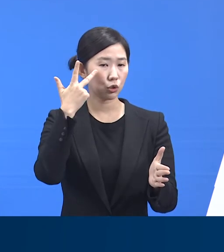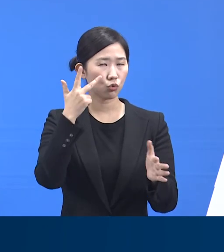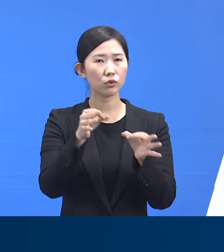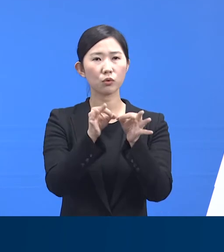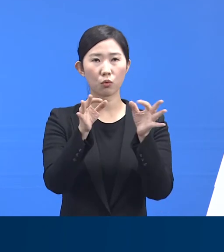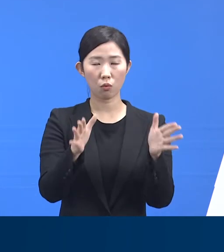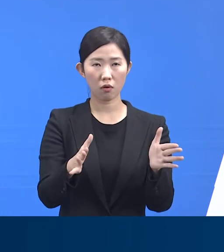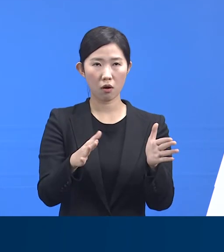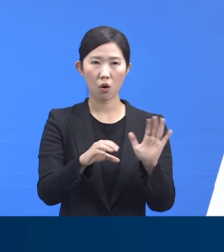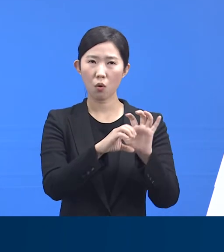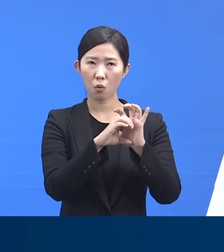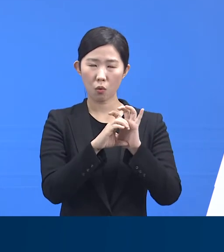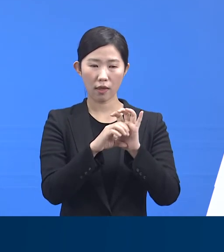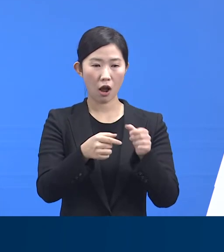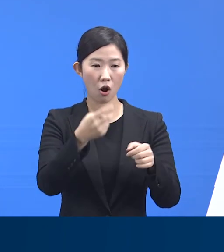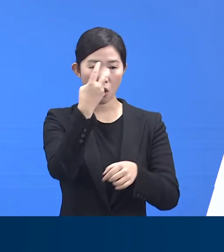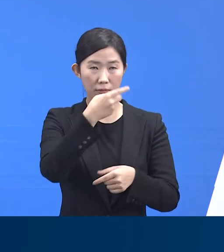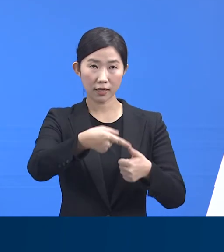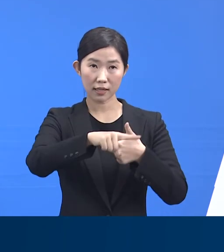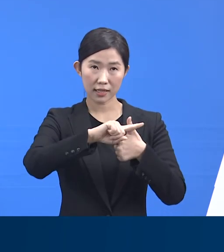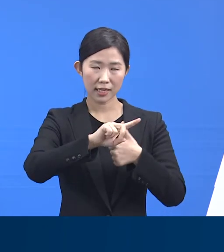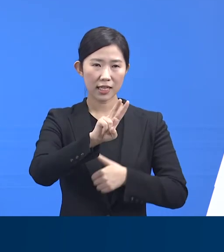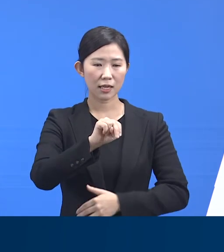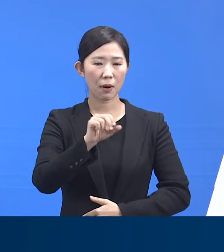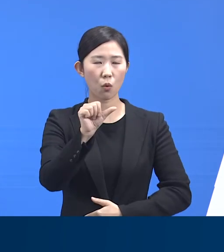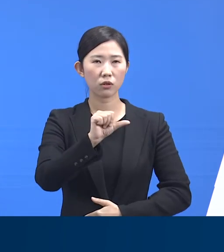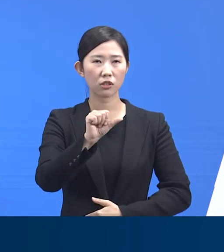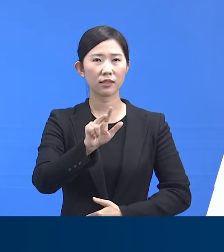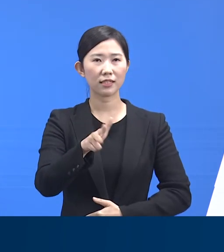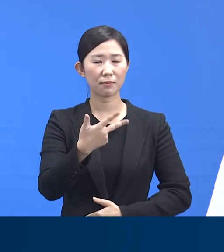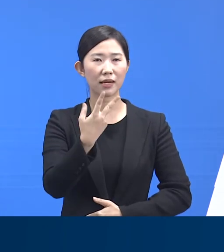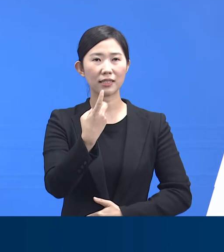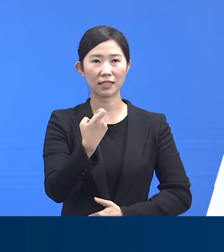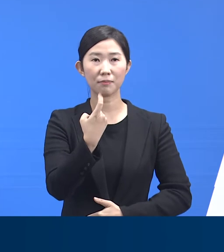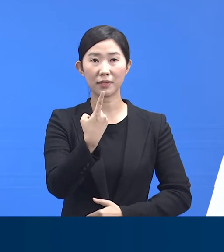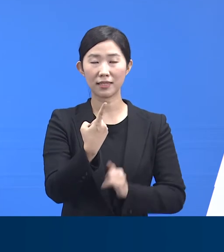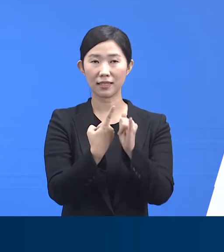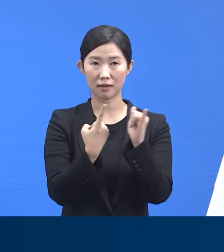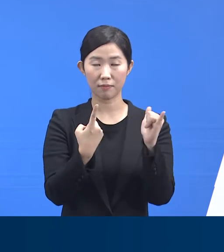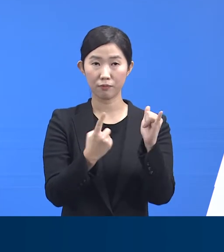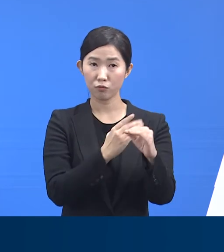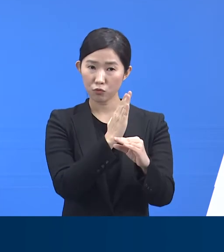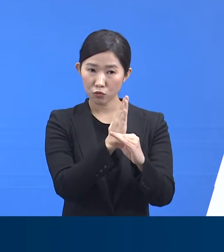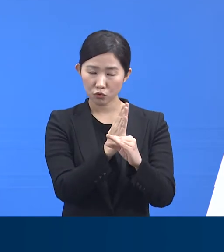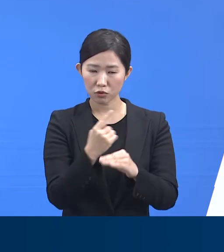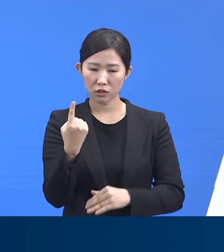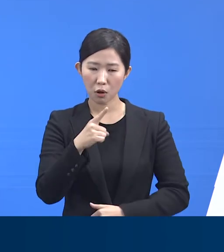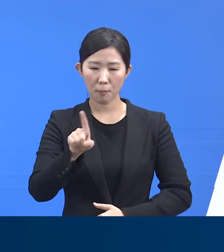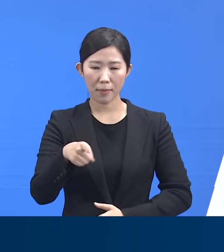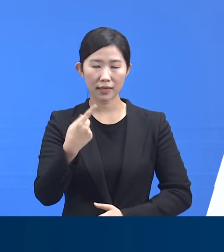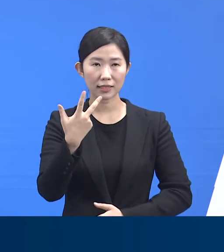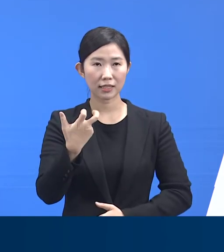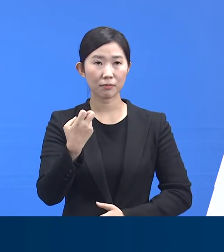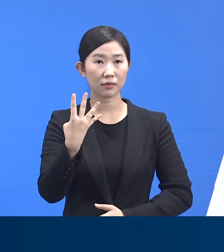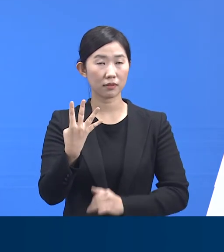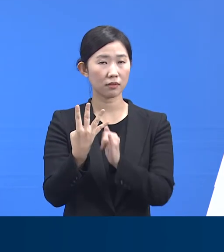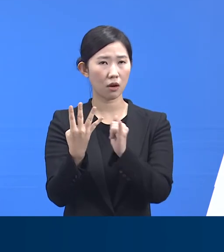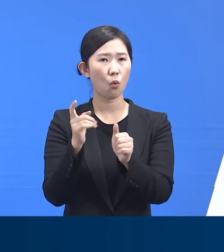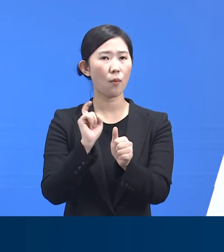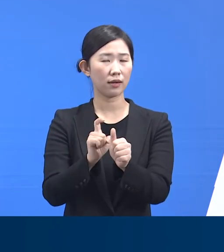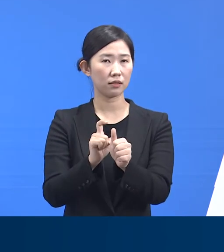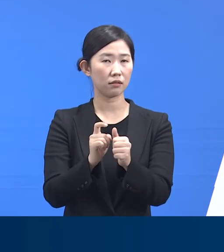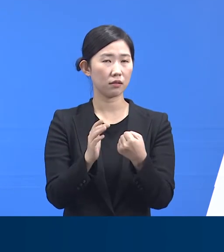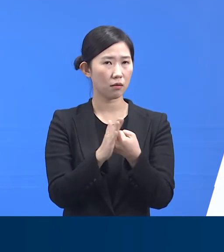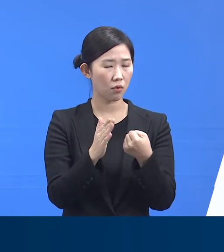코로나19 검사자는 2만 5,711명이며 이 중 1,173명의 확진 판정을 받아 검사자 대비